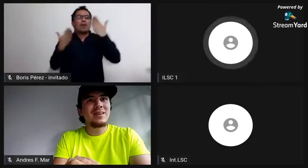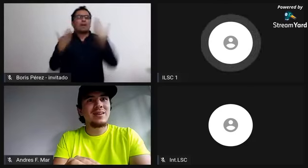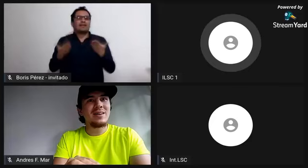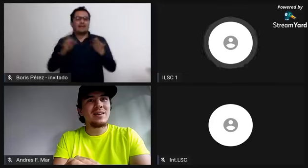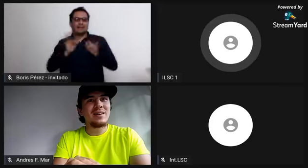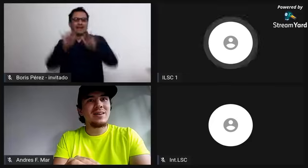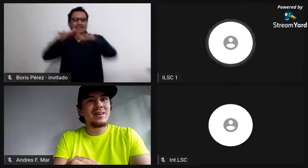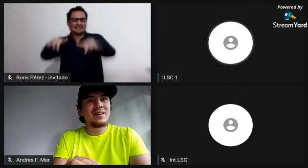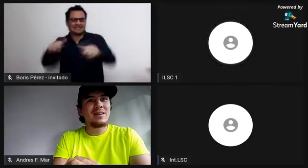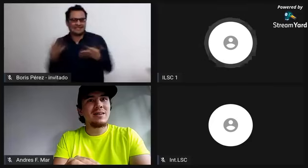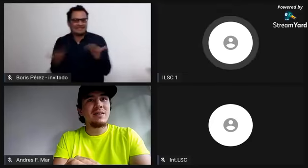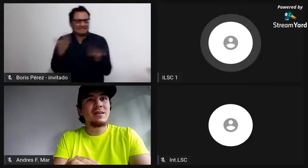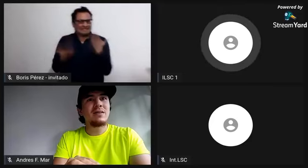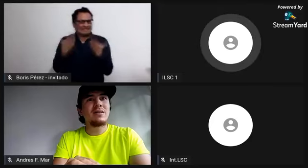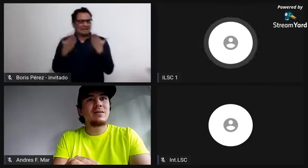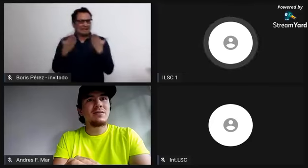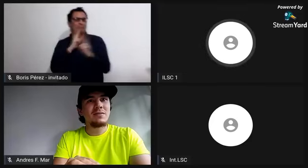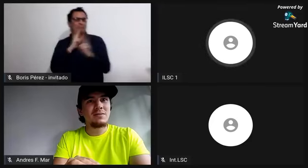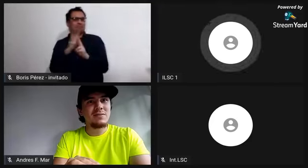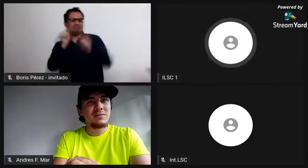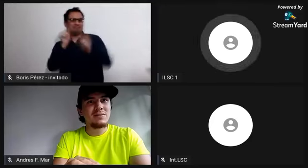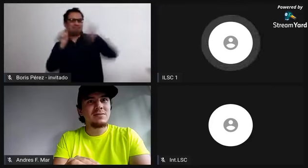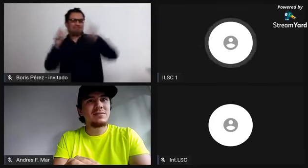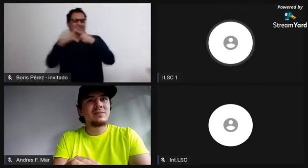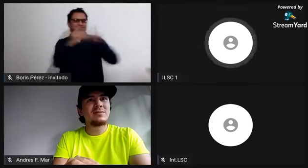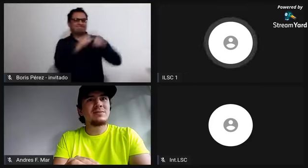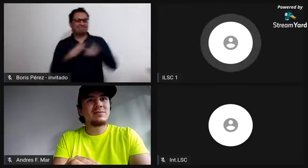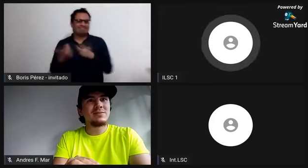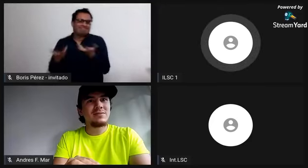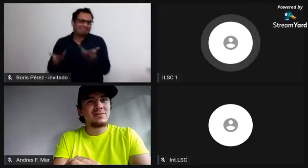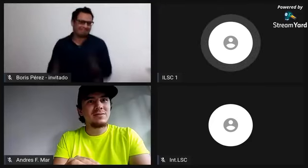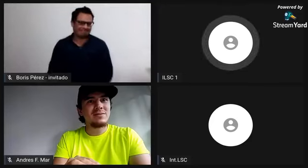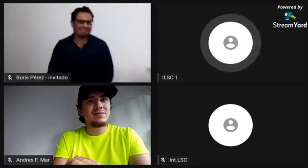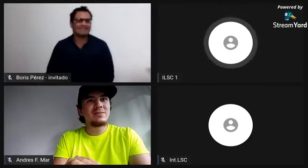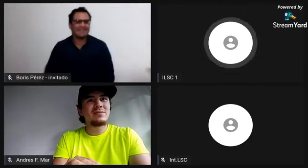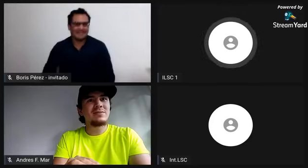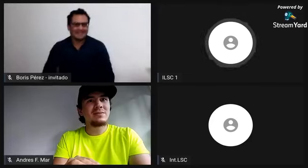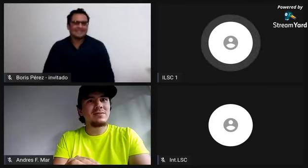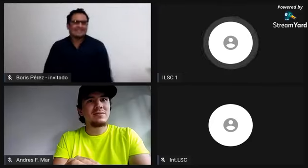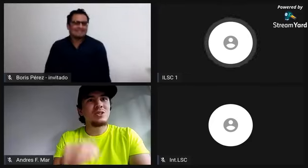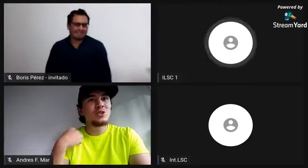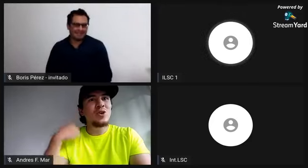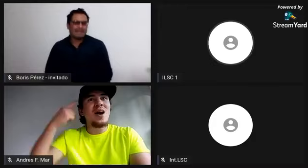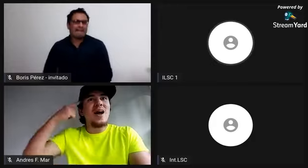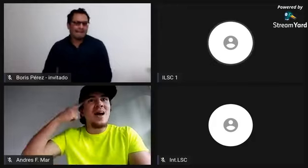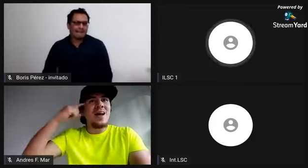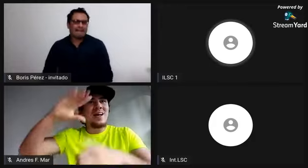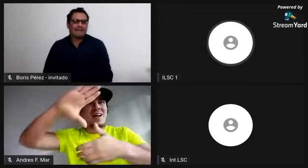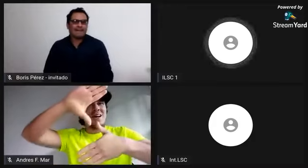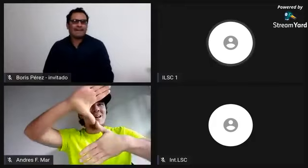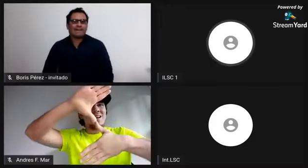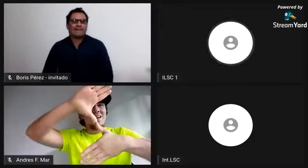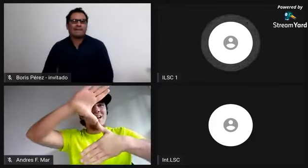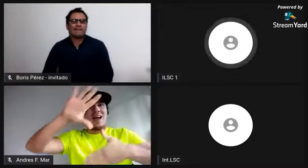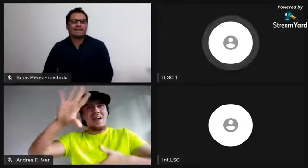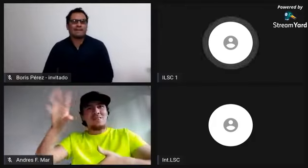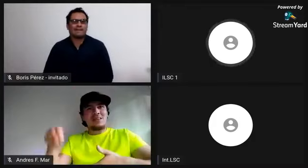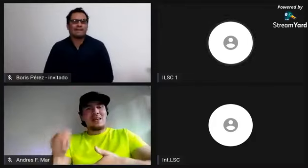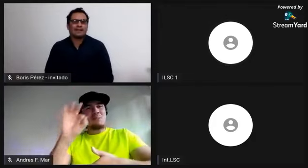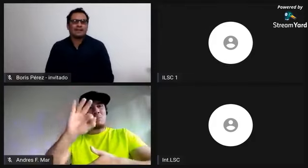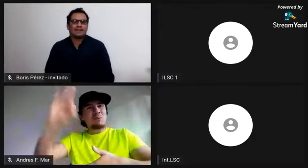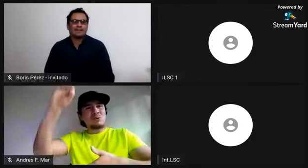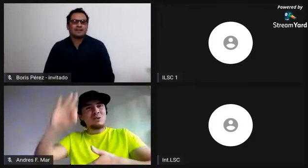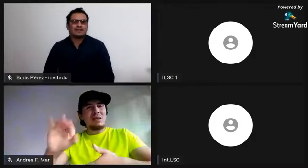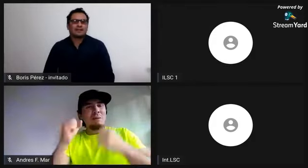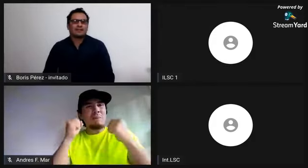incluso para cada país y pues hay que tener en cuenta no solo el tema de la esclavitud, sino también algunos procesos de migración voluntaria.